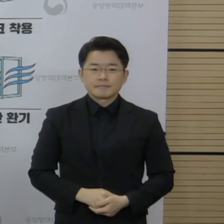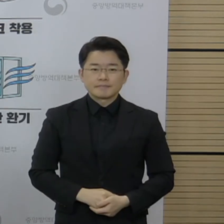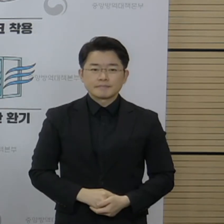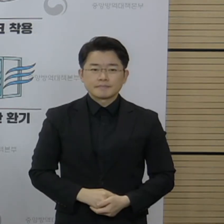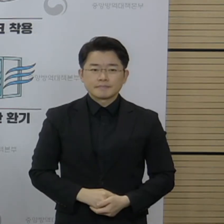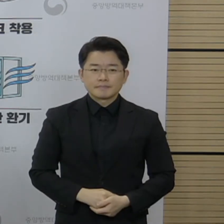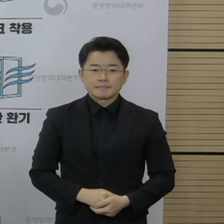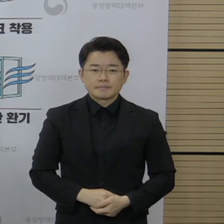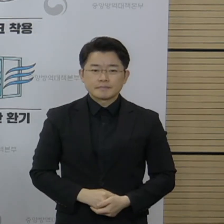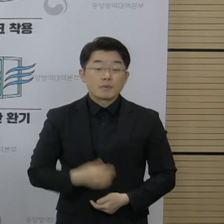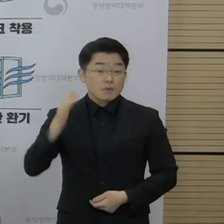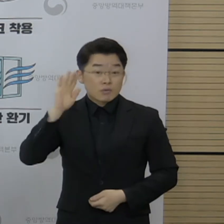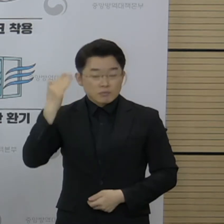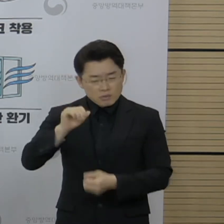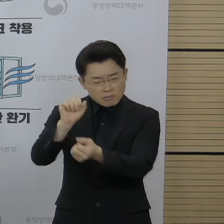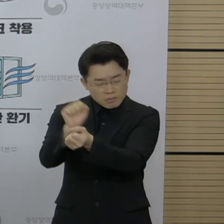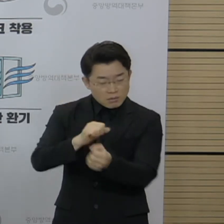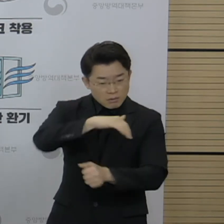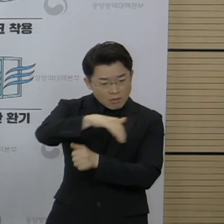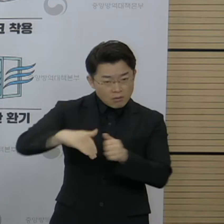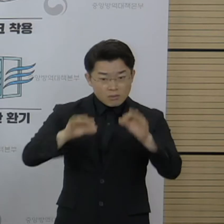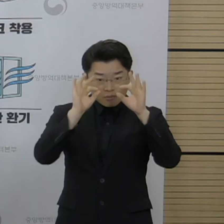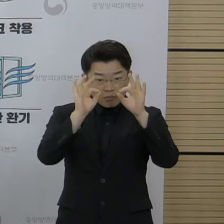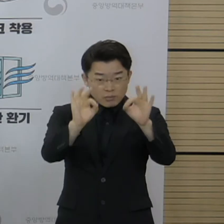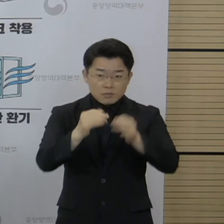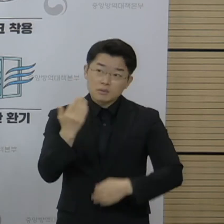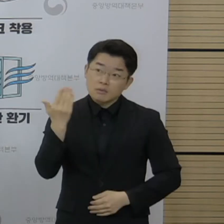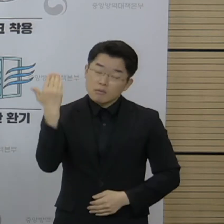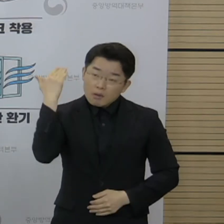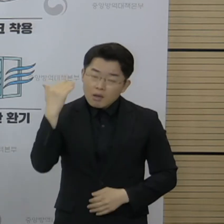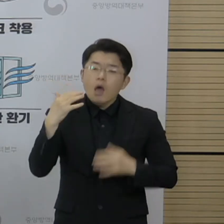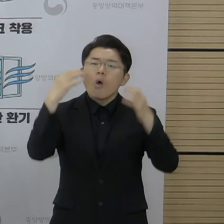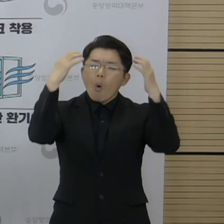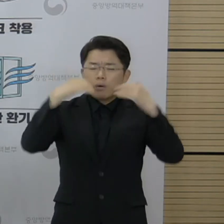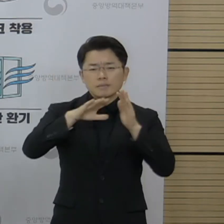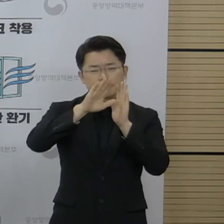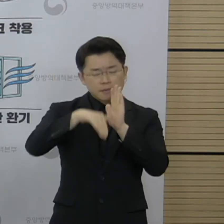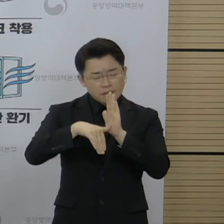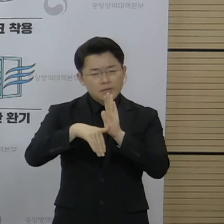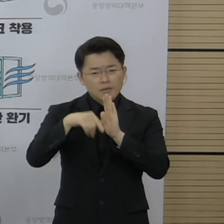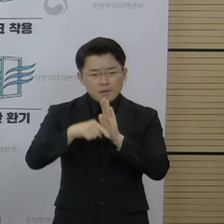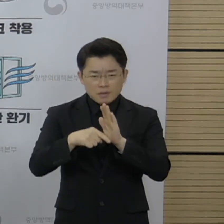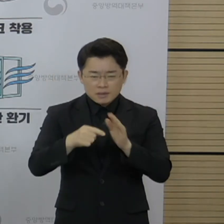최근의 유행 상황을 보면 지난해 여름에 다중이용시설과